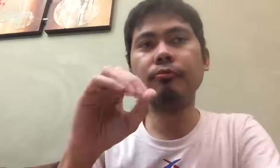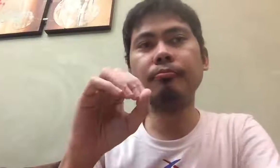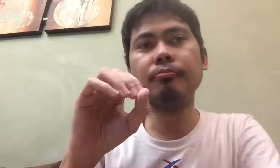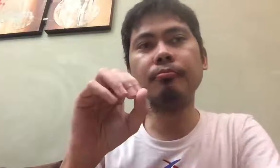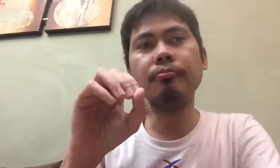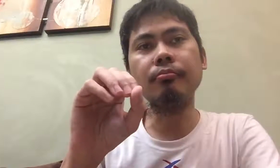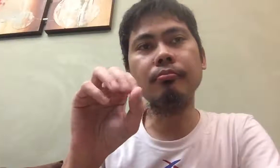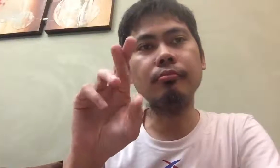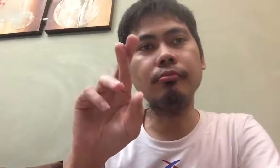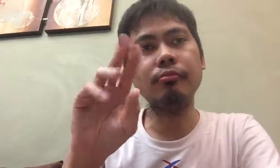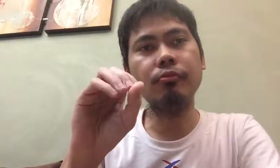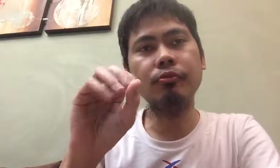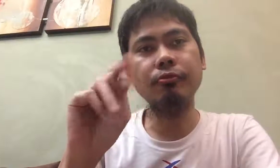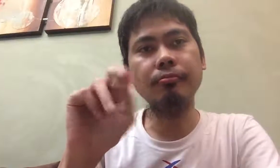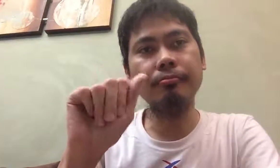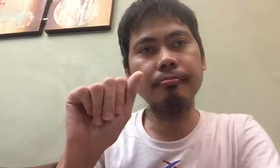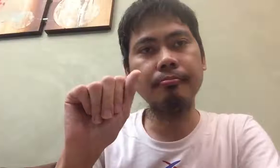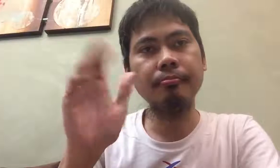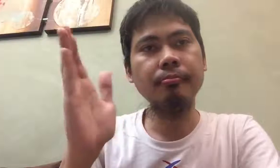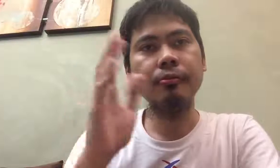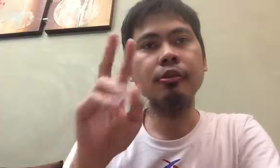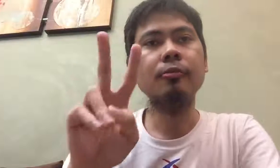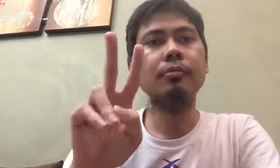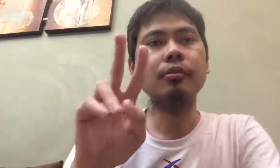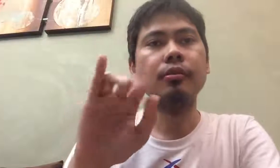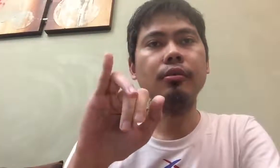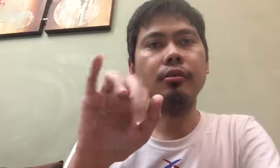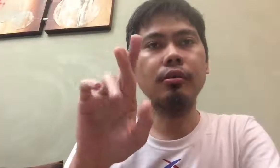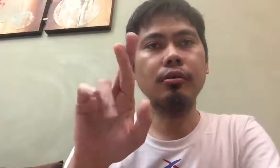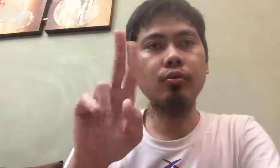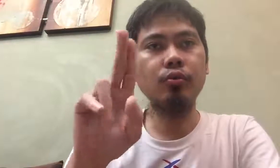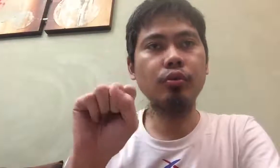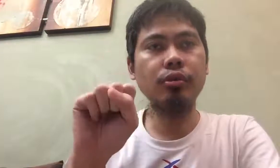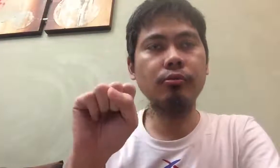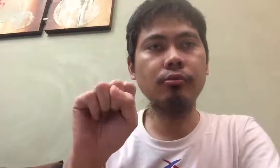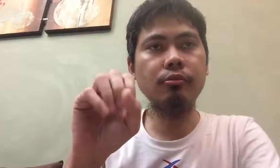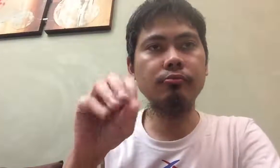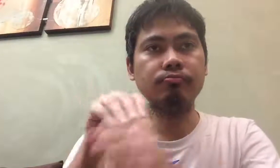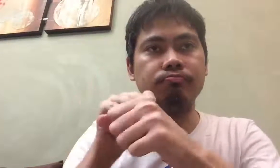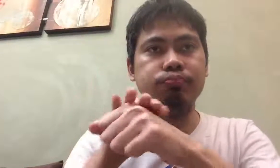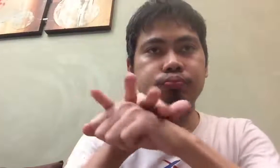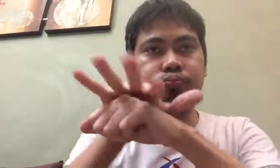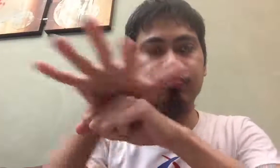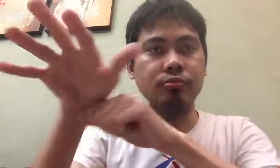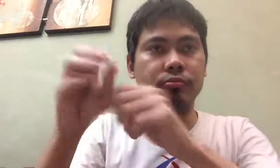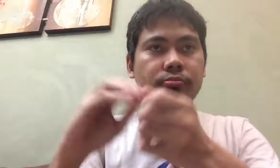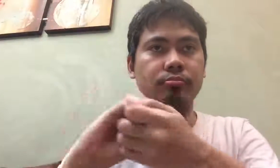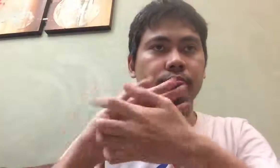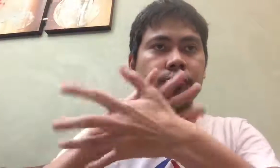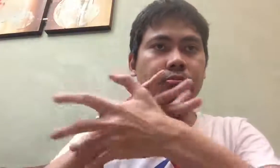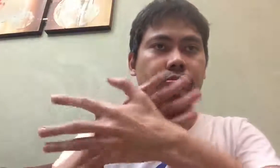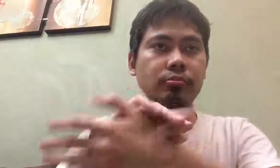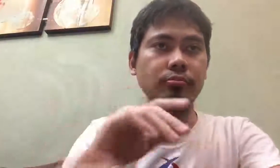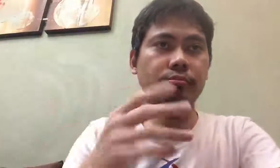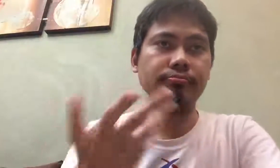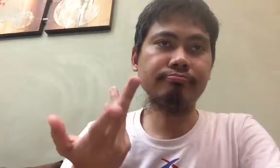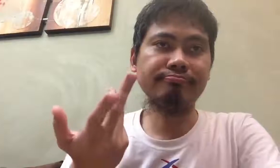-salang panusog na nakuntungan nila mula sa mga otorista. May nagpagupit lang daw, pero sa kabilang syedansya